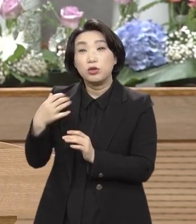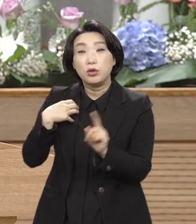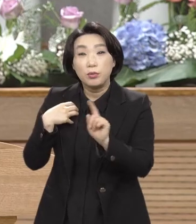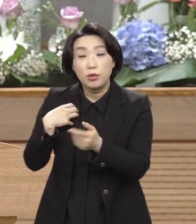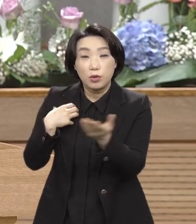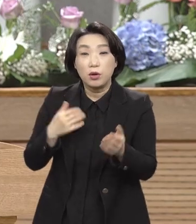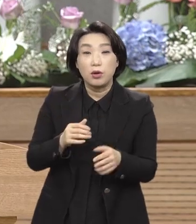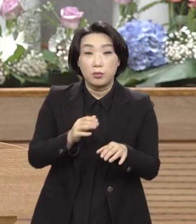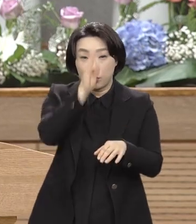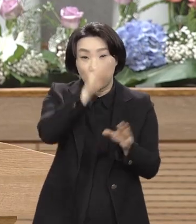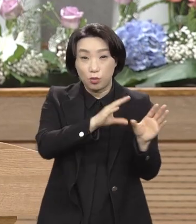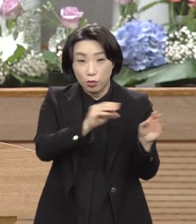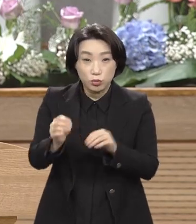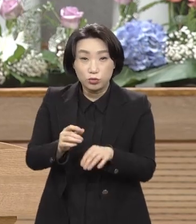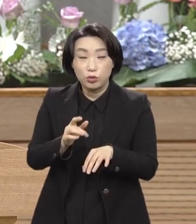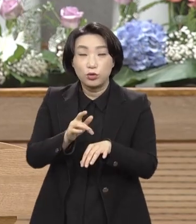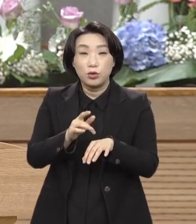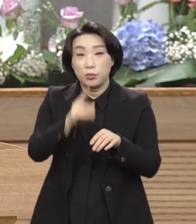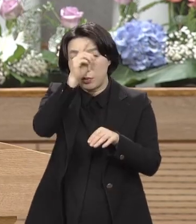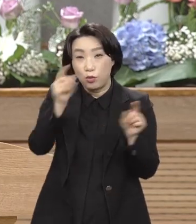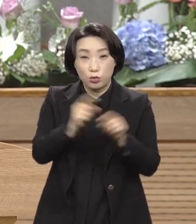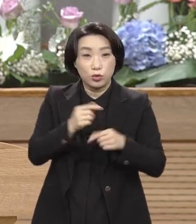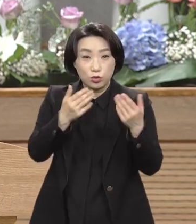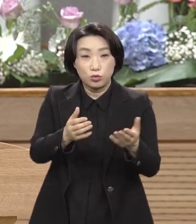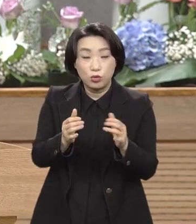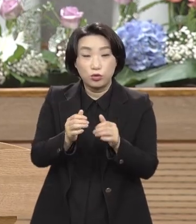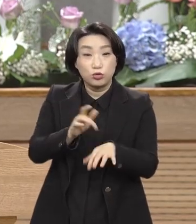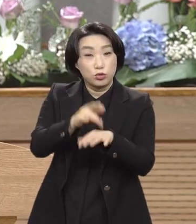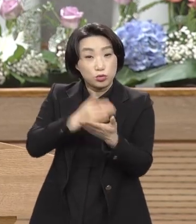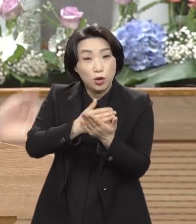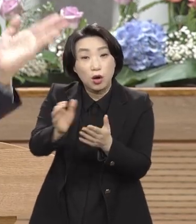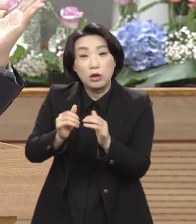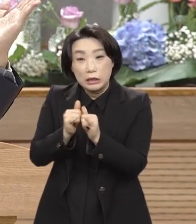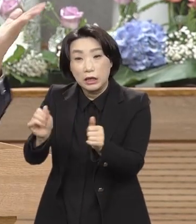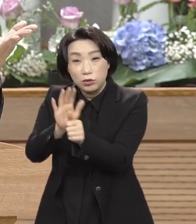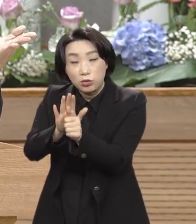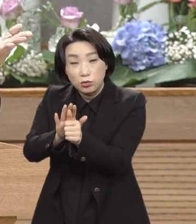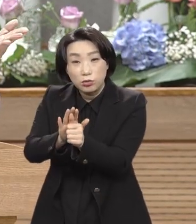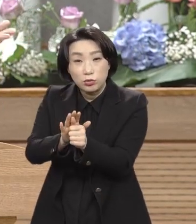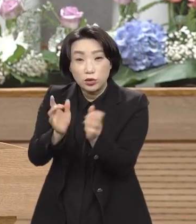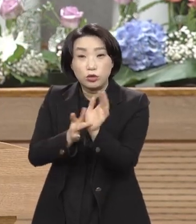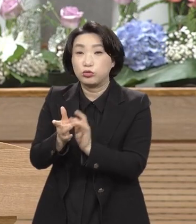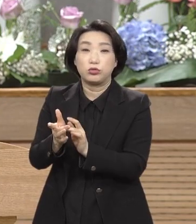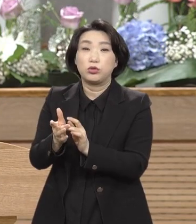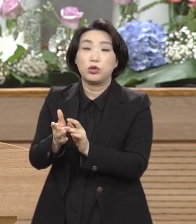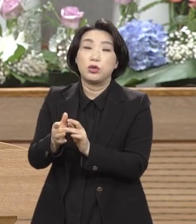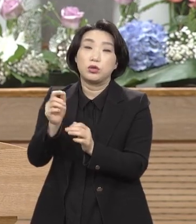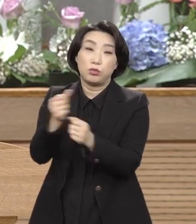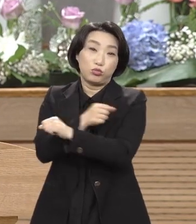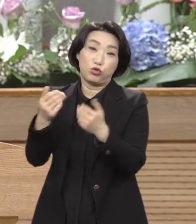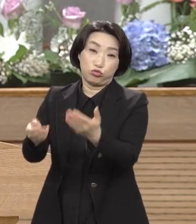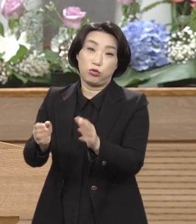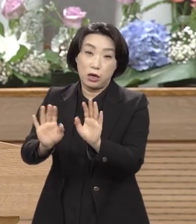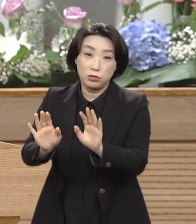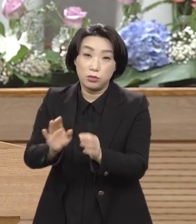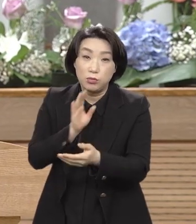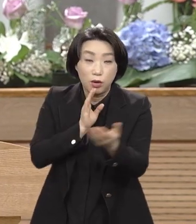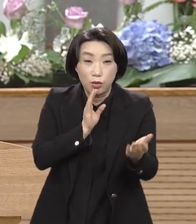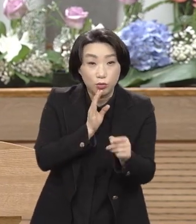인간을 돕고 사랑한 예수를 택하지 않고 그때만 해도 고등 재판받던 그때만 해도 그